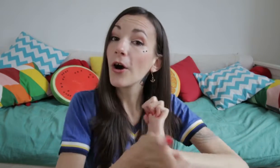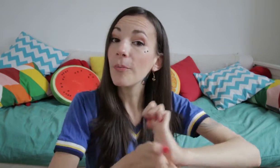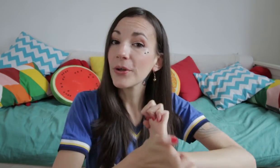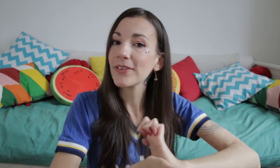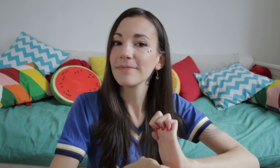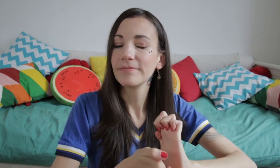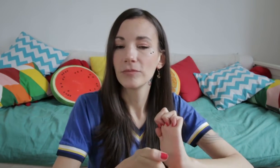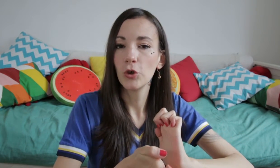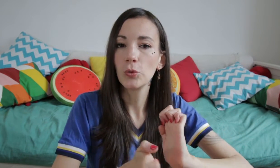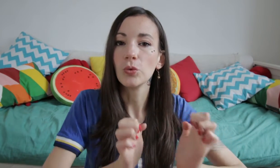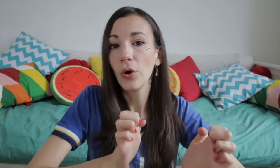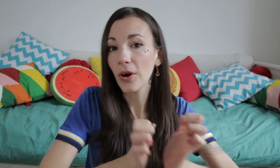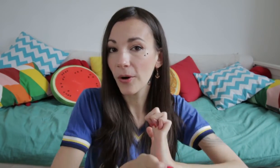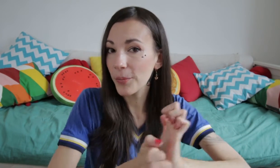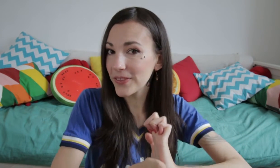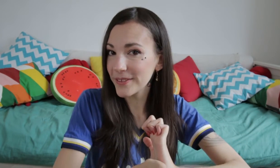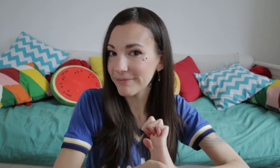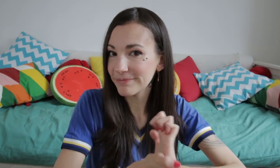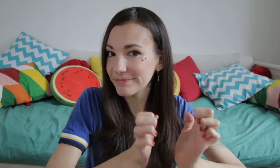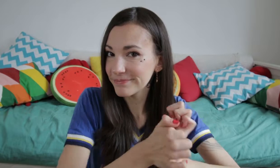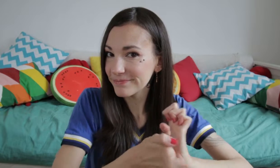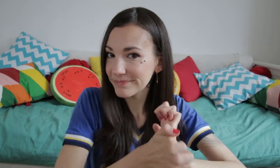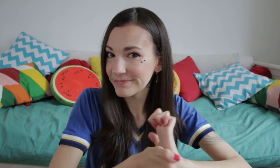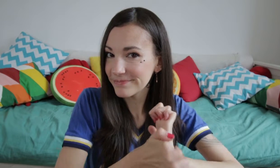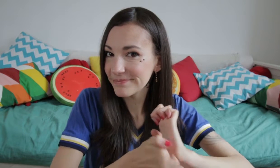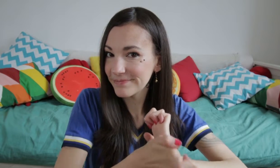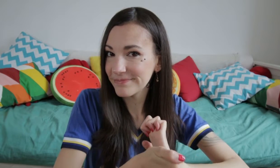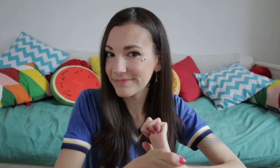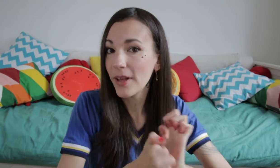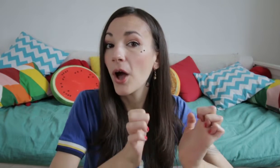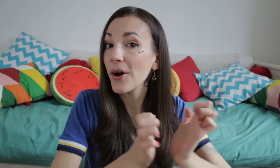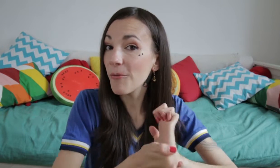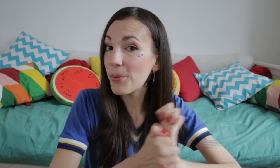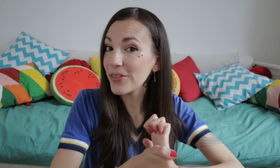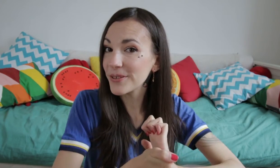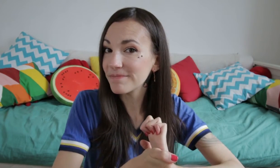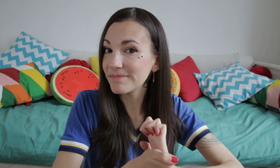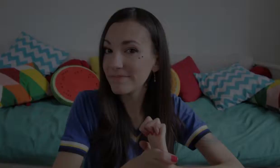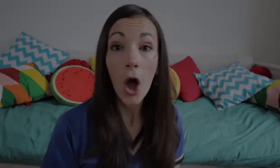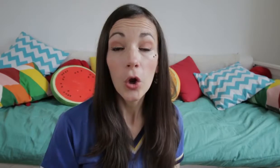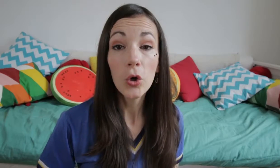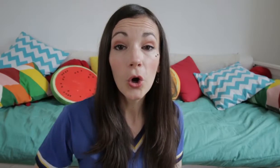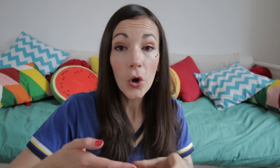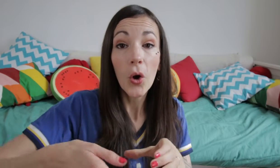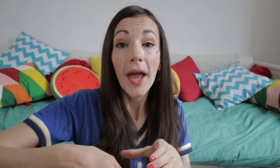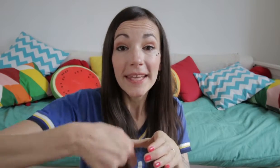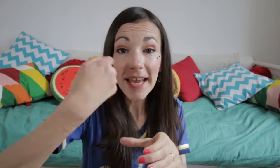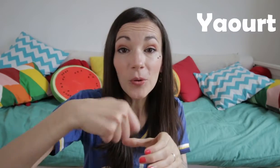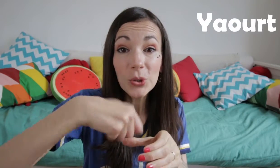Compote, deux coups, compote, compote. Le yaourt,